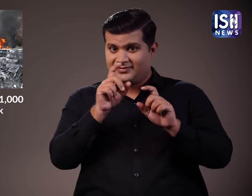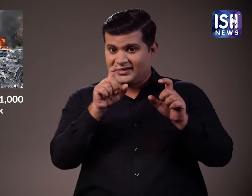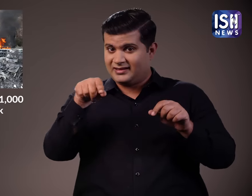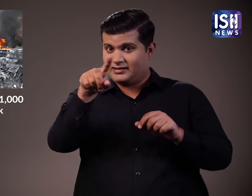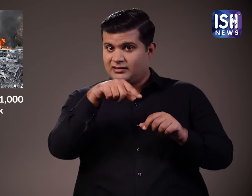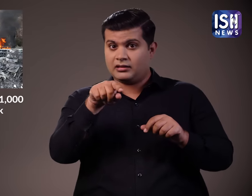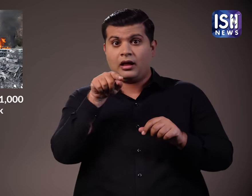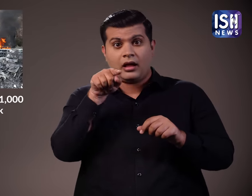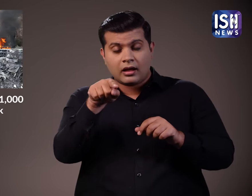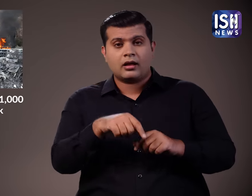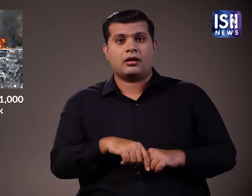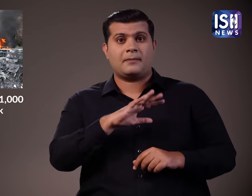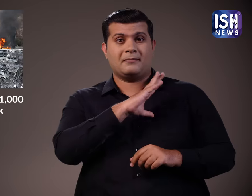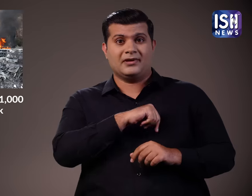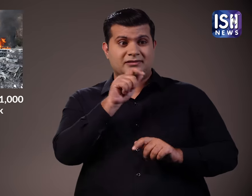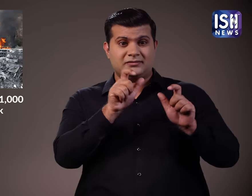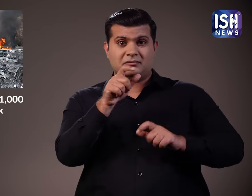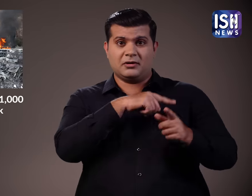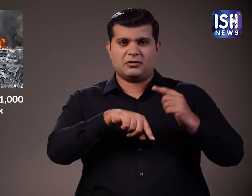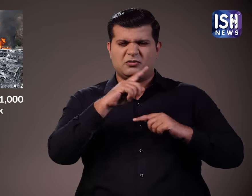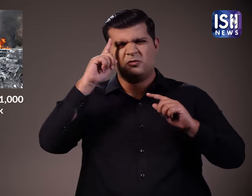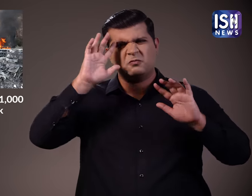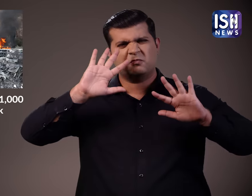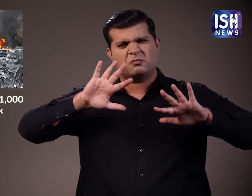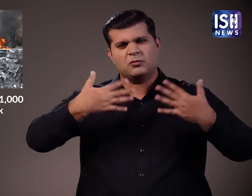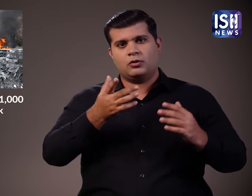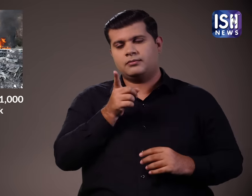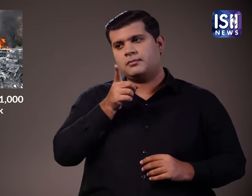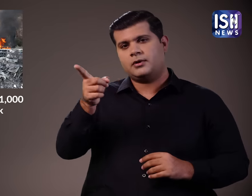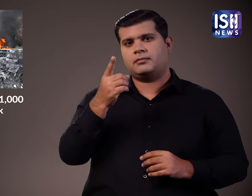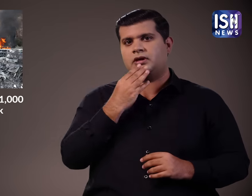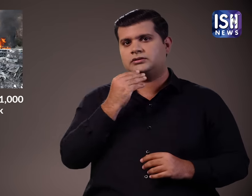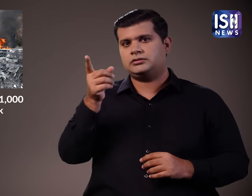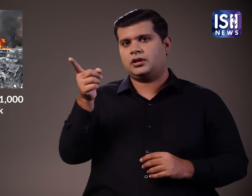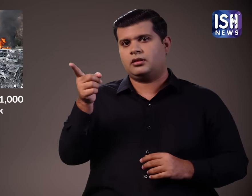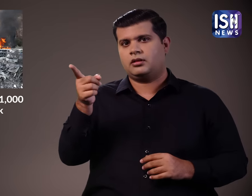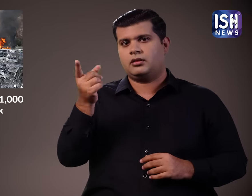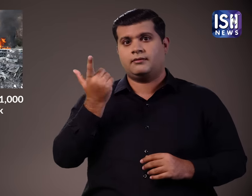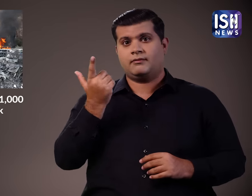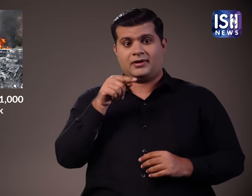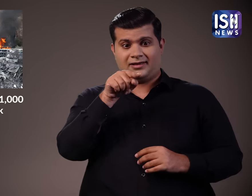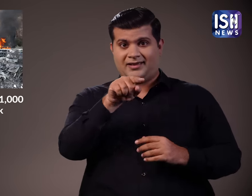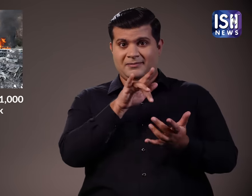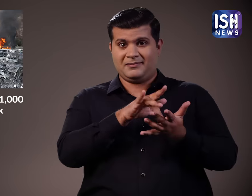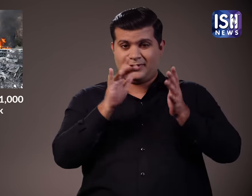है कि नक्षा स्पष्ट है। फिलिस्तीन इसराइल पर अलकसा मस्जित के आसपास,